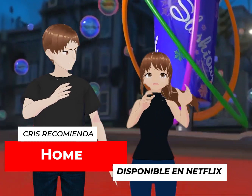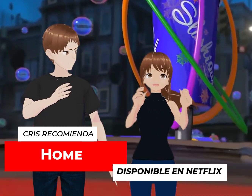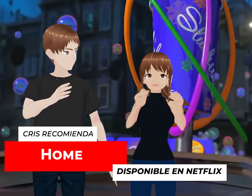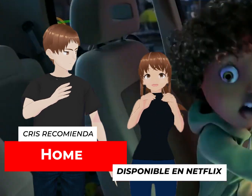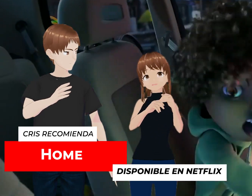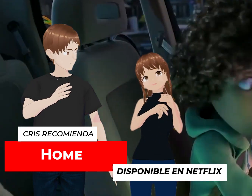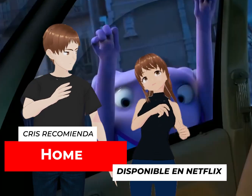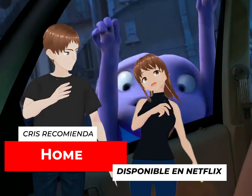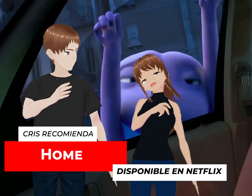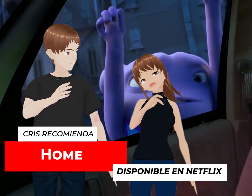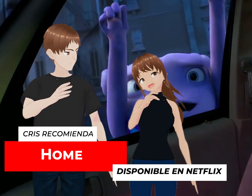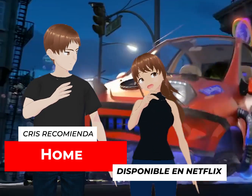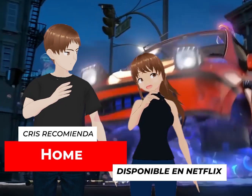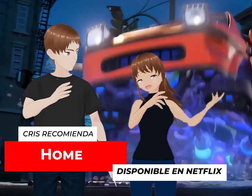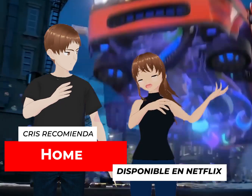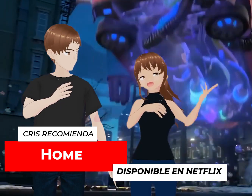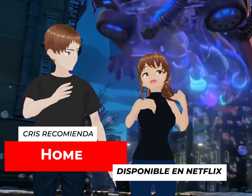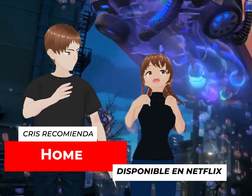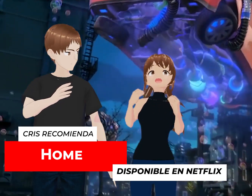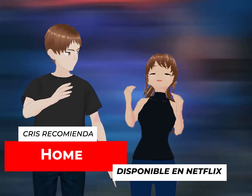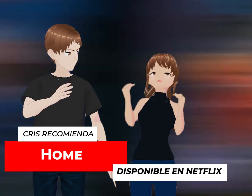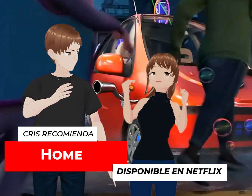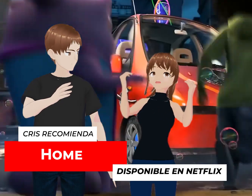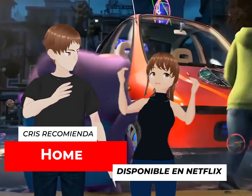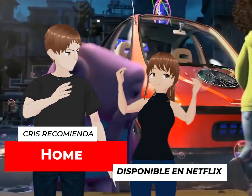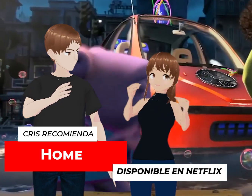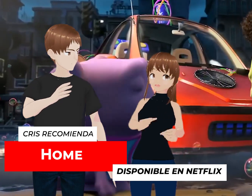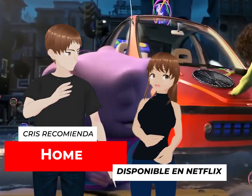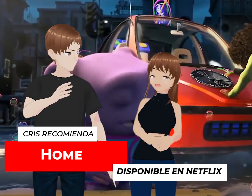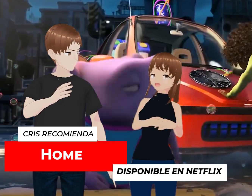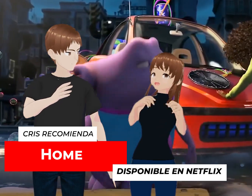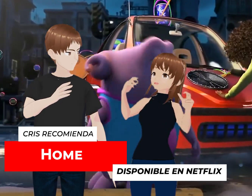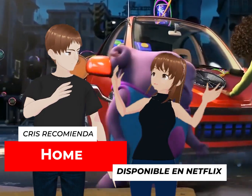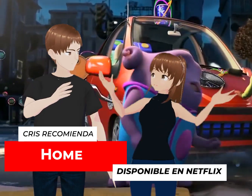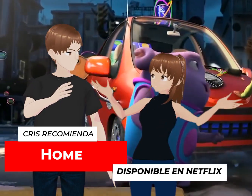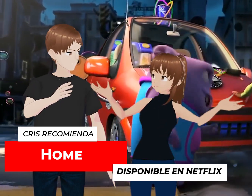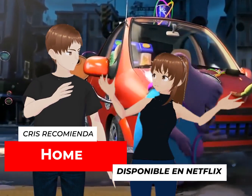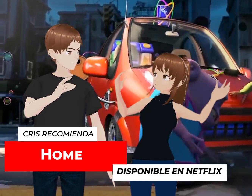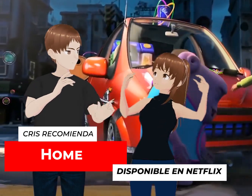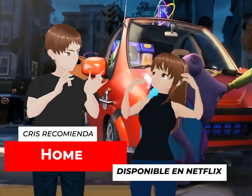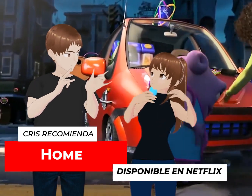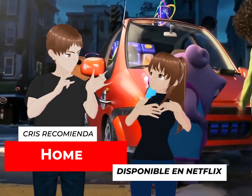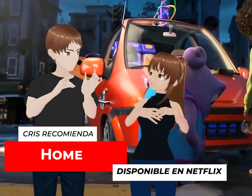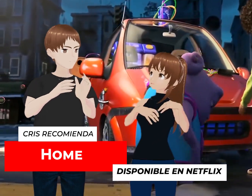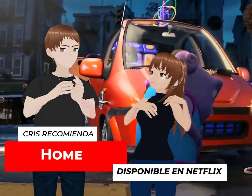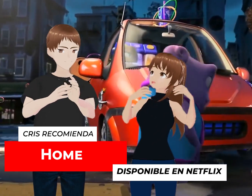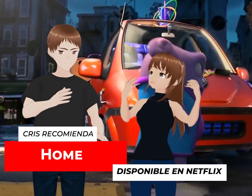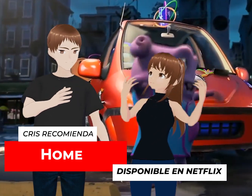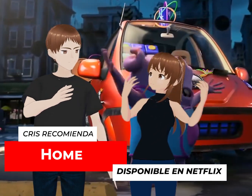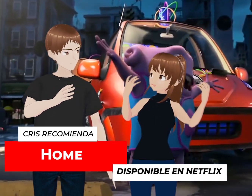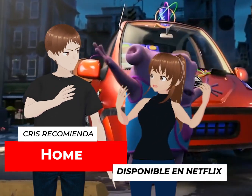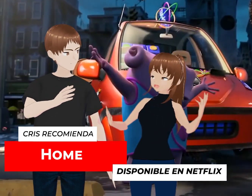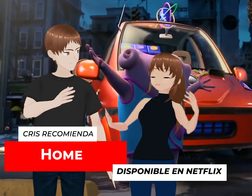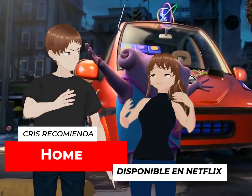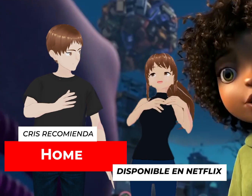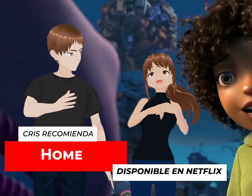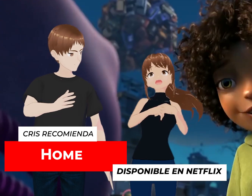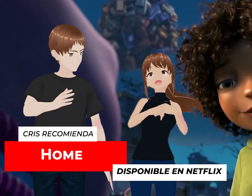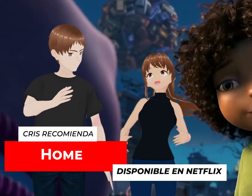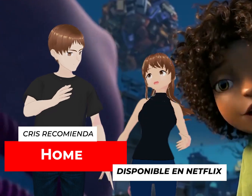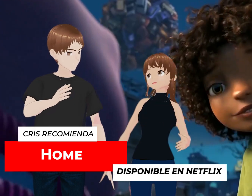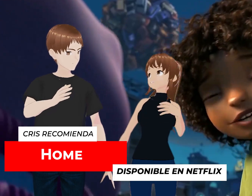uno de estos, este, alienígenas, que es un poquito diferente al resto, ¿no? Es una persona muy entusiasta